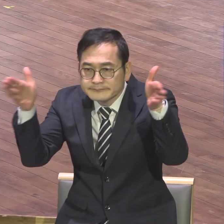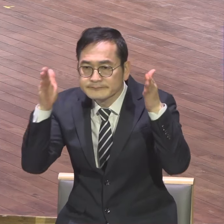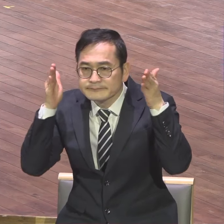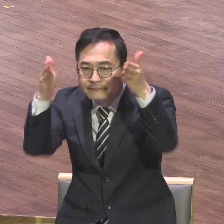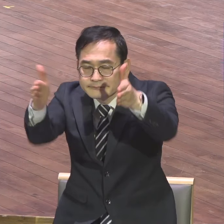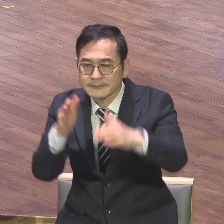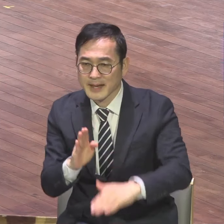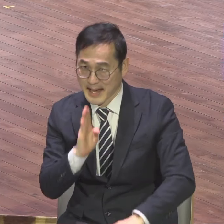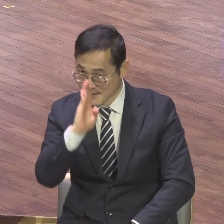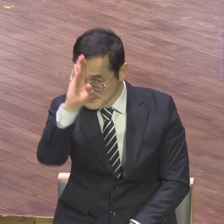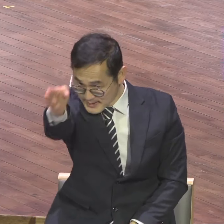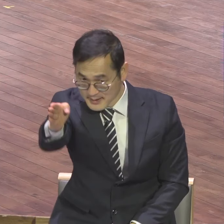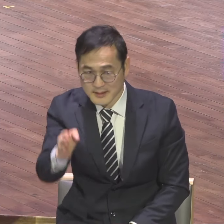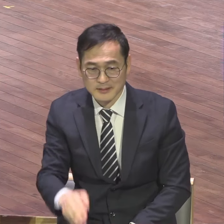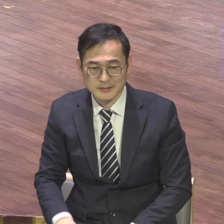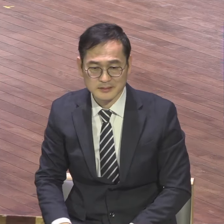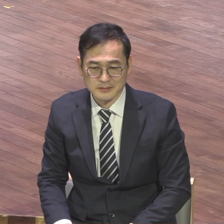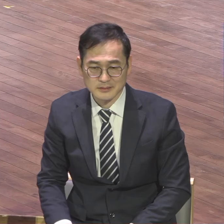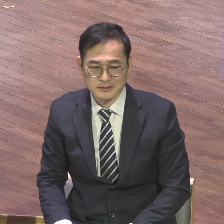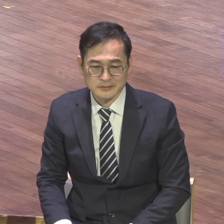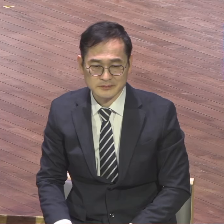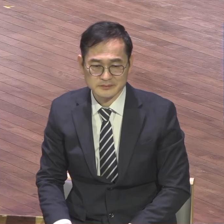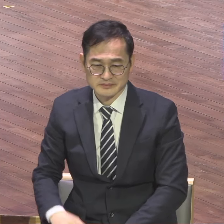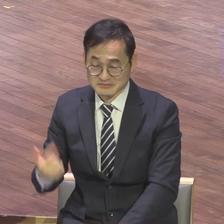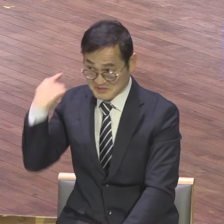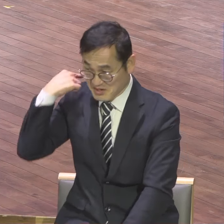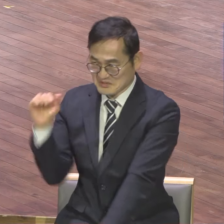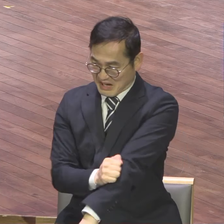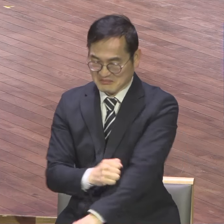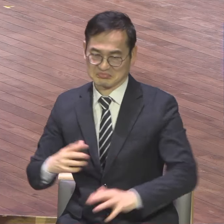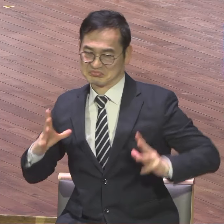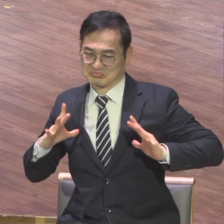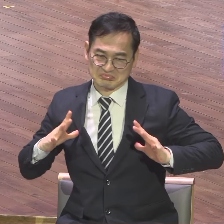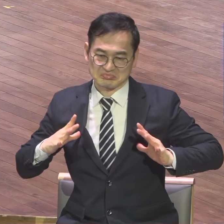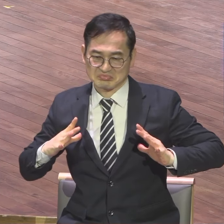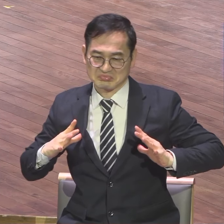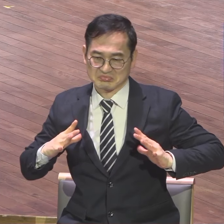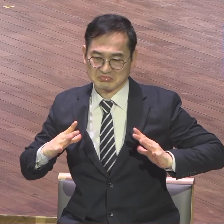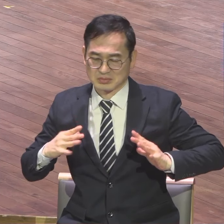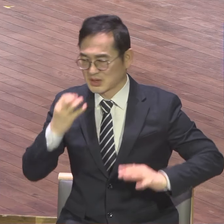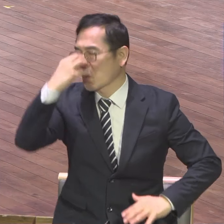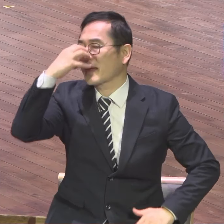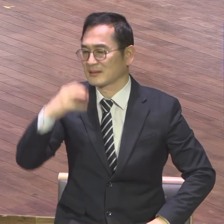가지고 이끌어오면 교만이 생깁니다. 못한 걸 끌어오면 사단에 속은 겁니다. 완전 미래 없어요.